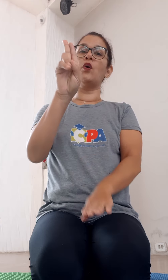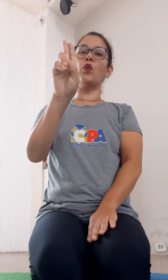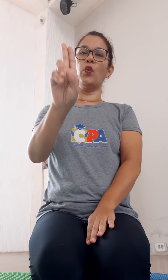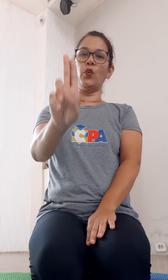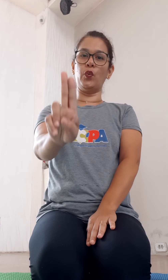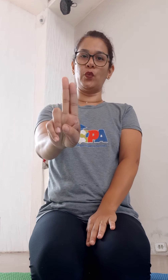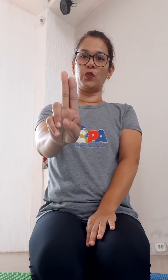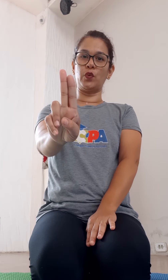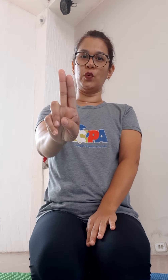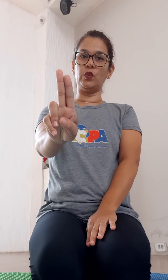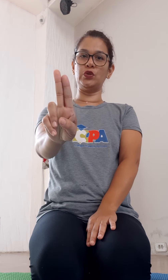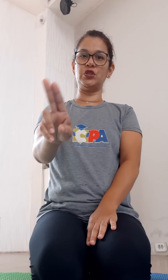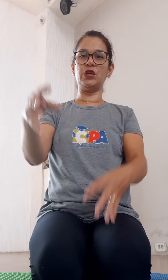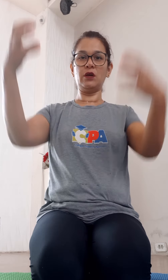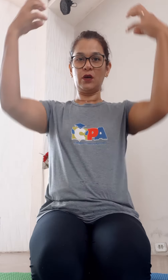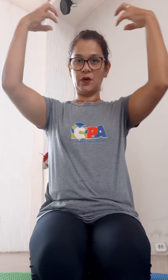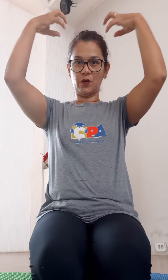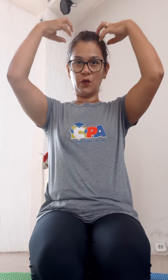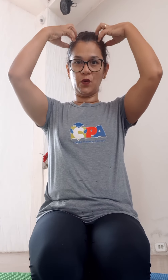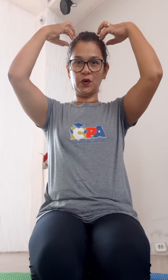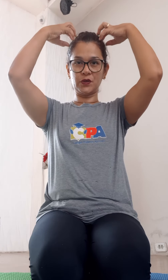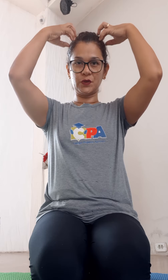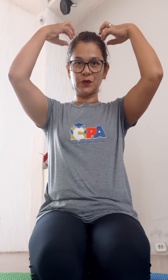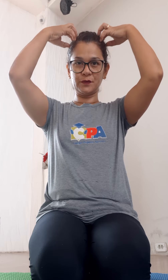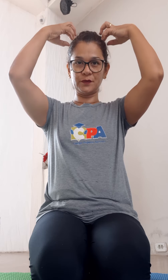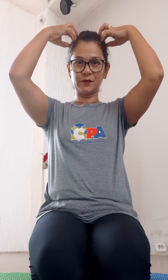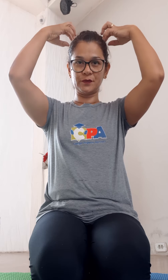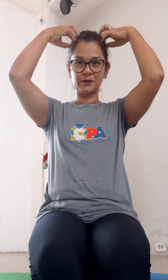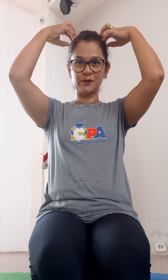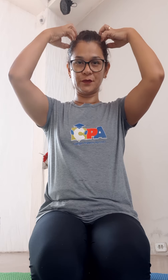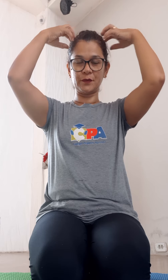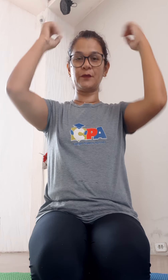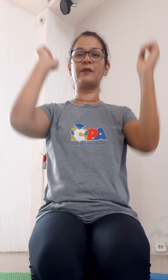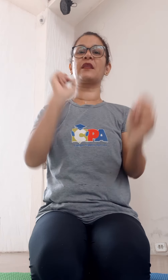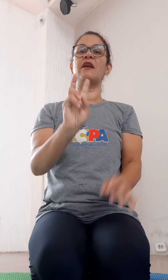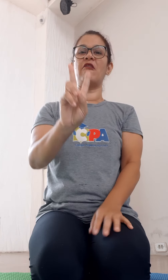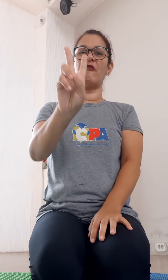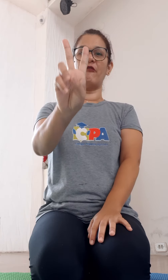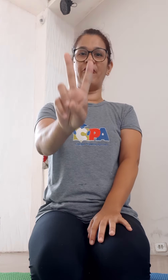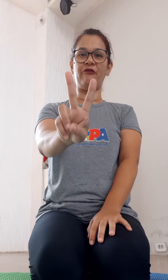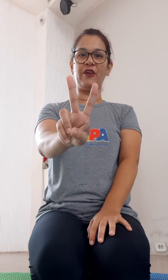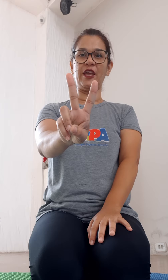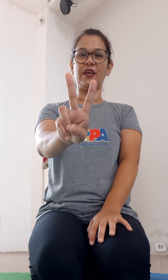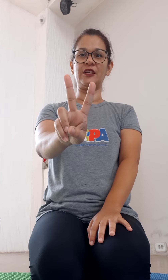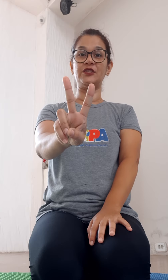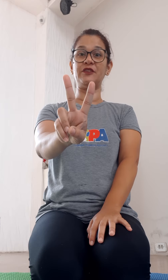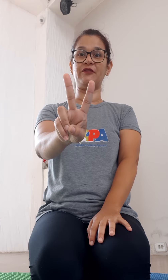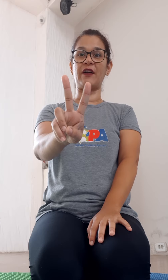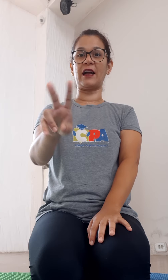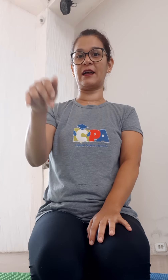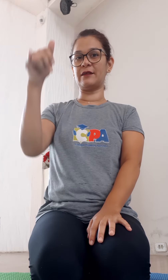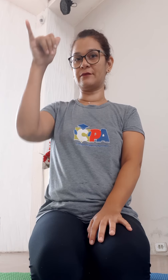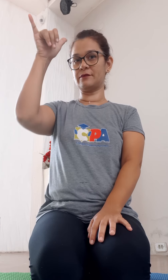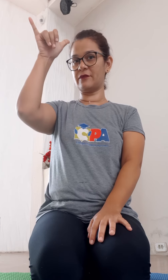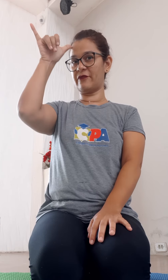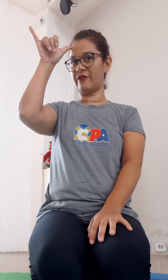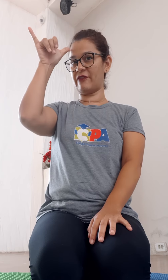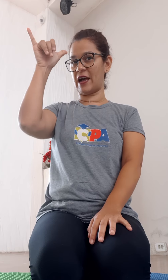U, U de urso, V de vaca, V